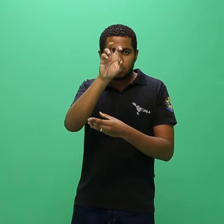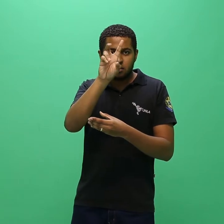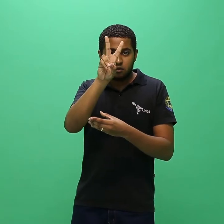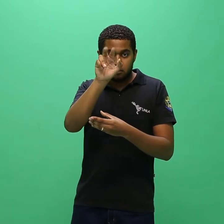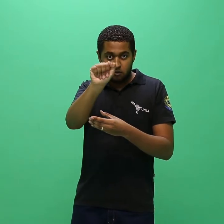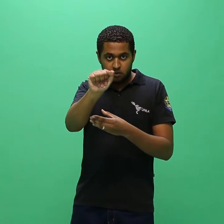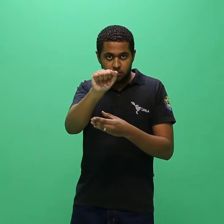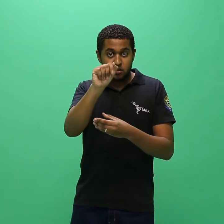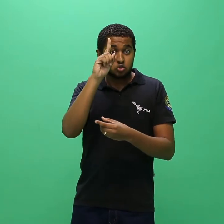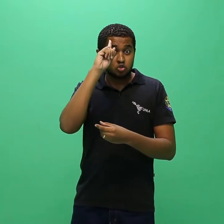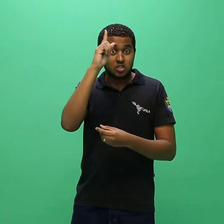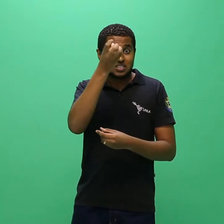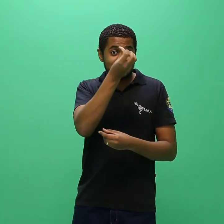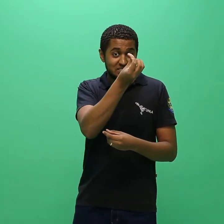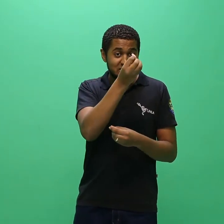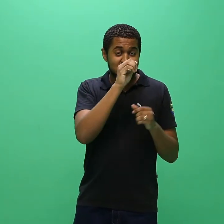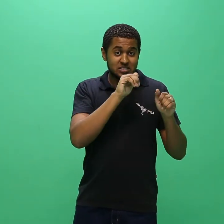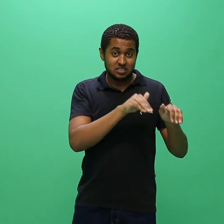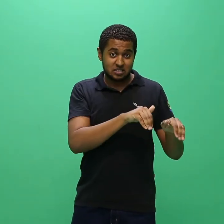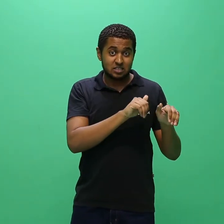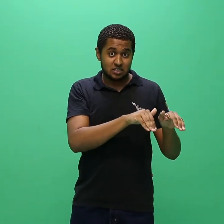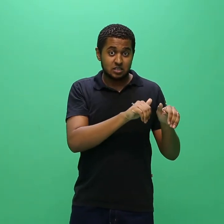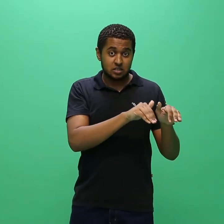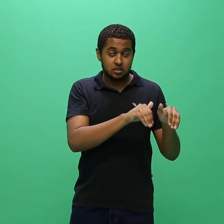descrito no anexo 1 do presente edital.